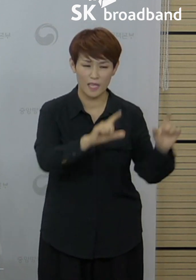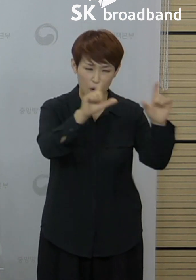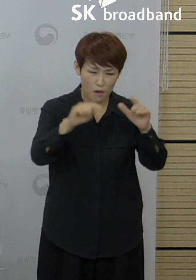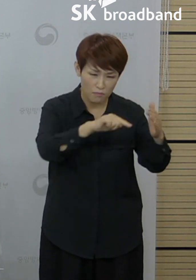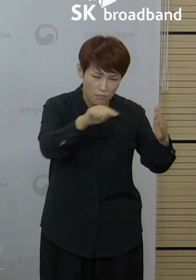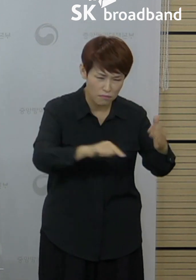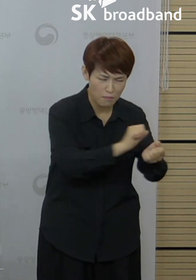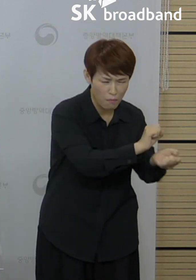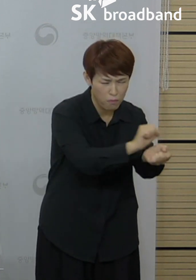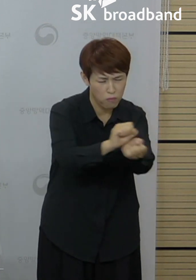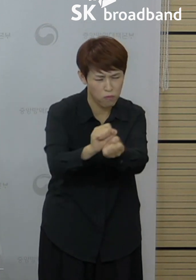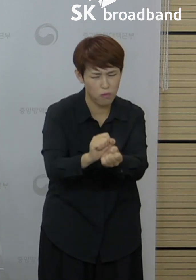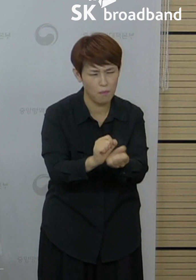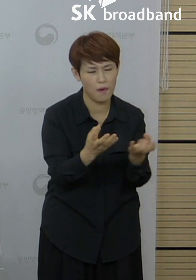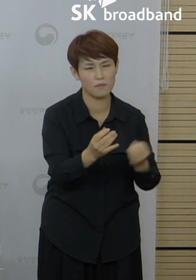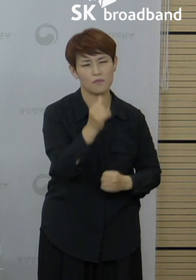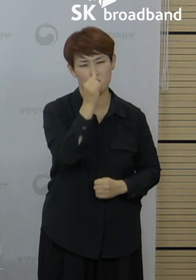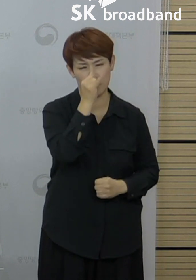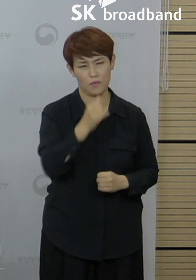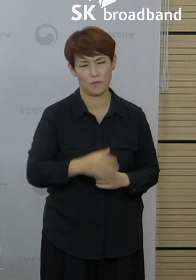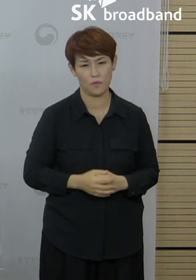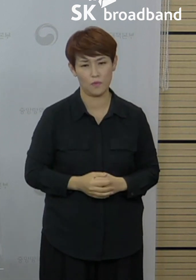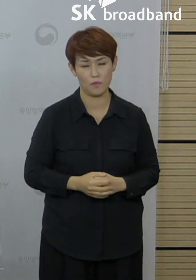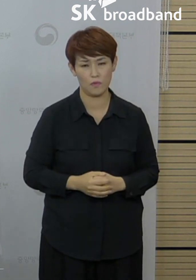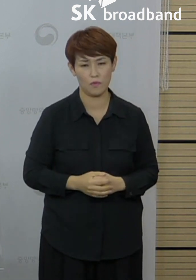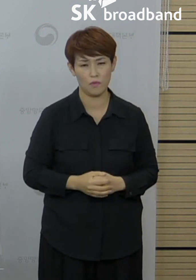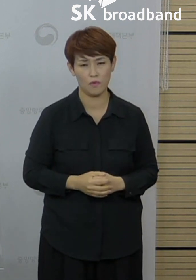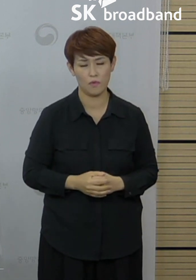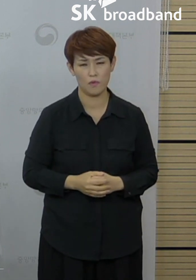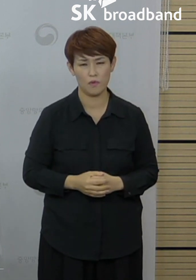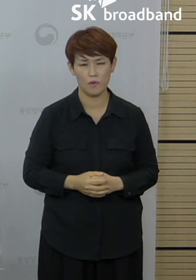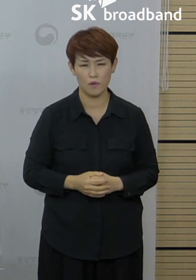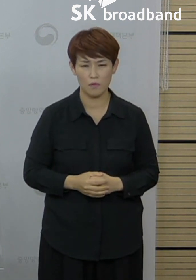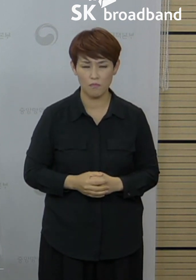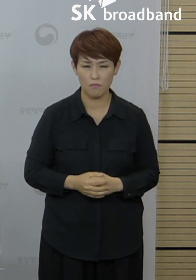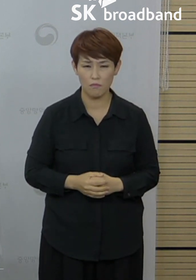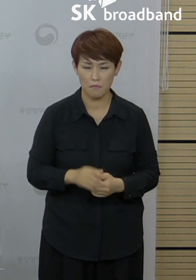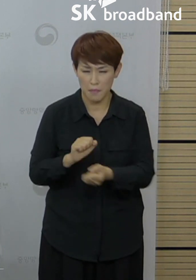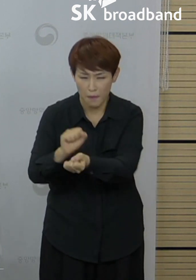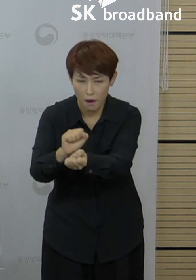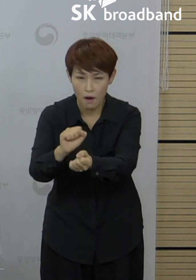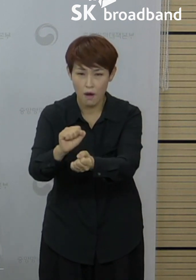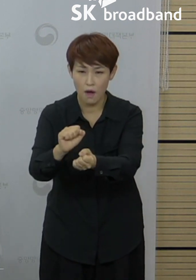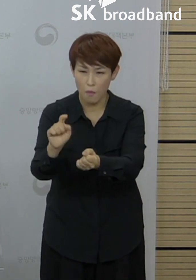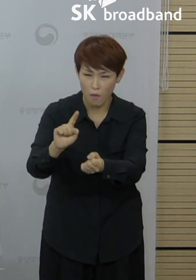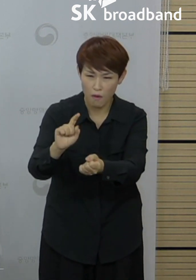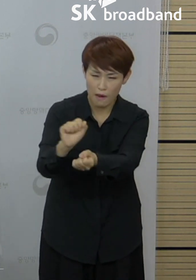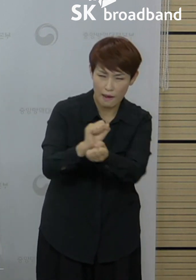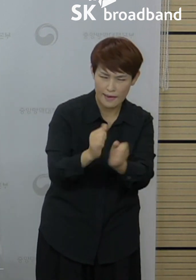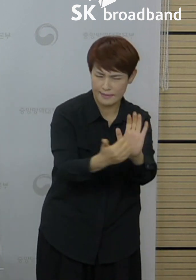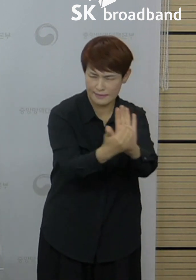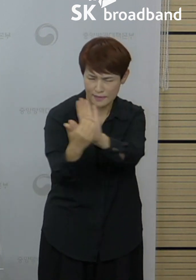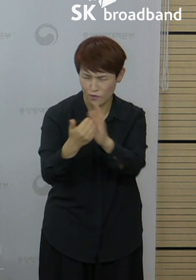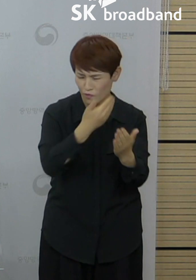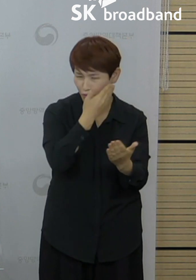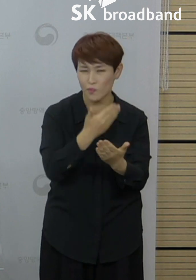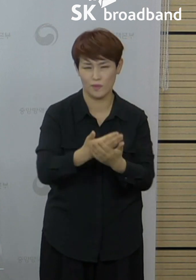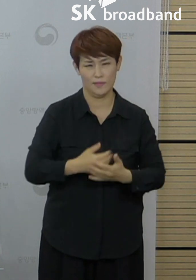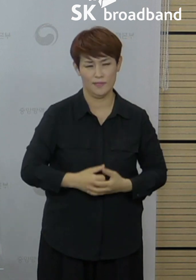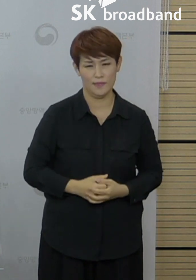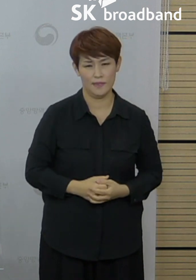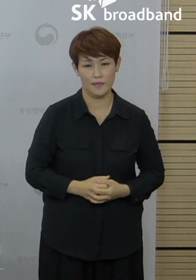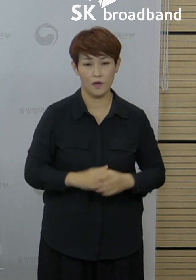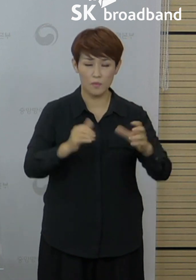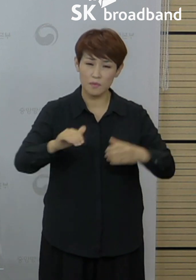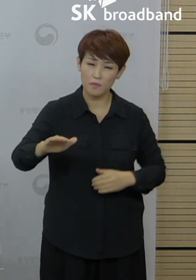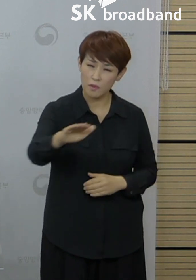특징인 지금의 유행은 곳곳의 다양한 감염 경로를 차단하는 것이 가장 중요합니다. 이는 국민